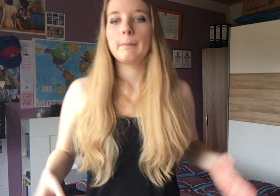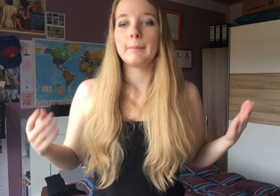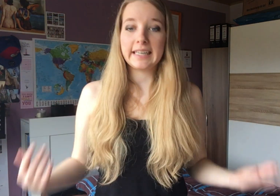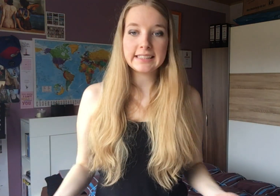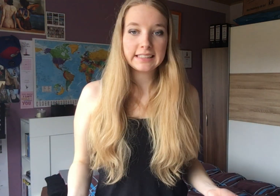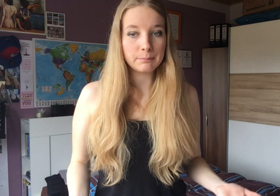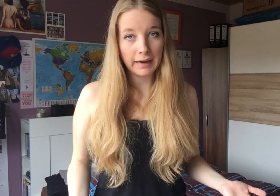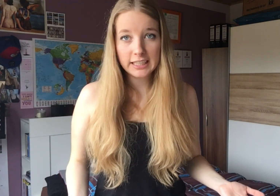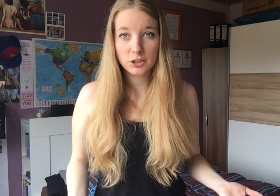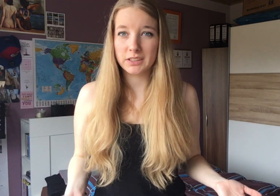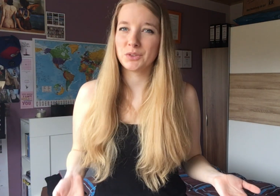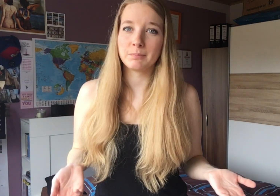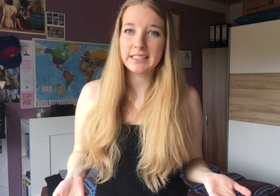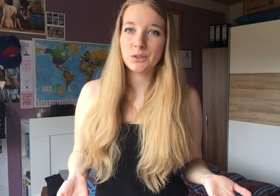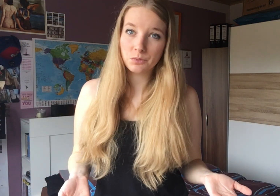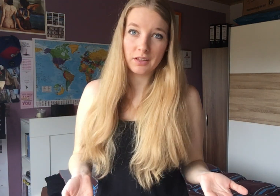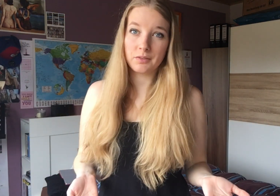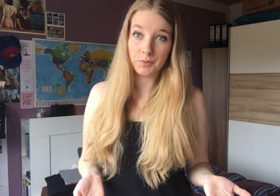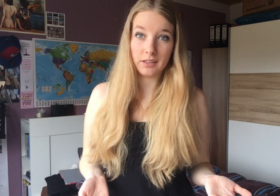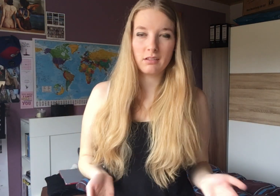Mal ganz nebenbei schmeißt du den besten Welf in Wien.